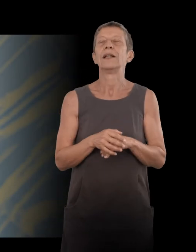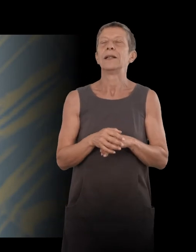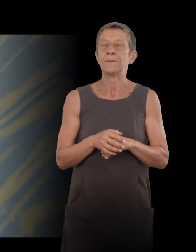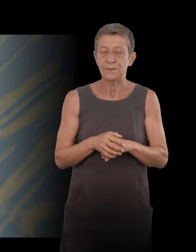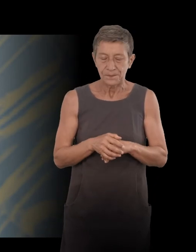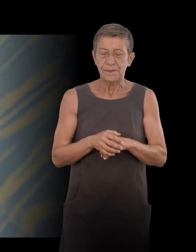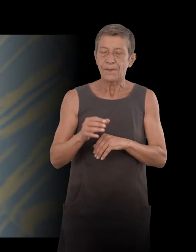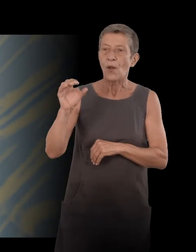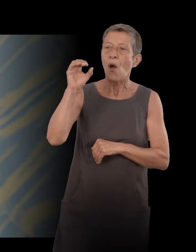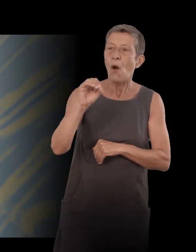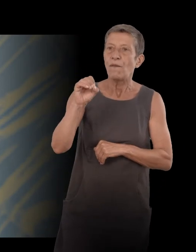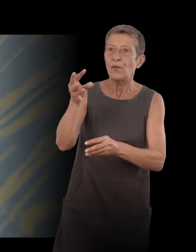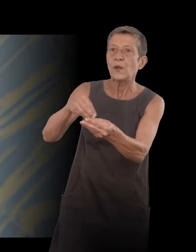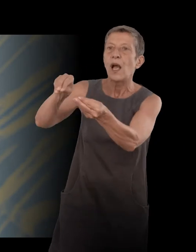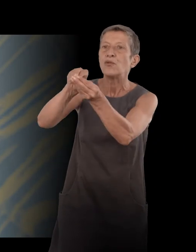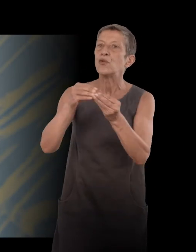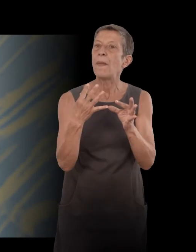pièce de Schnitzler.